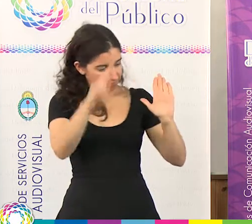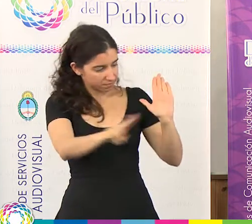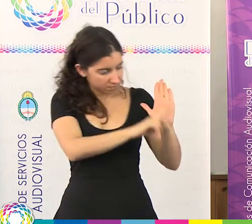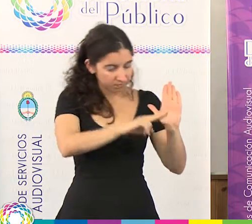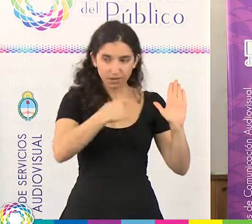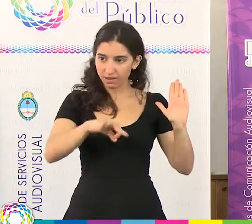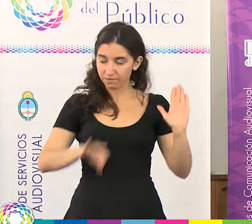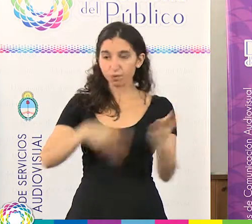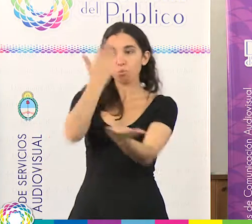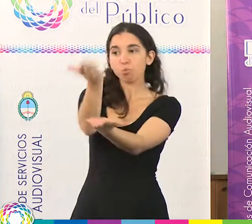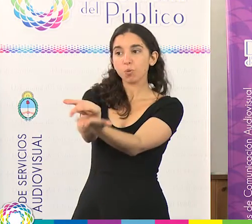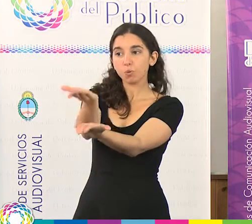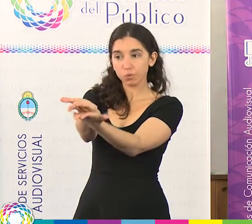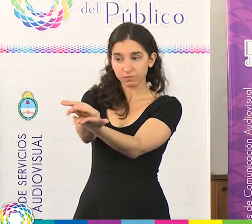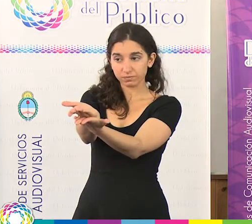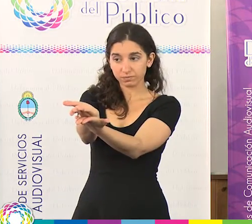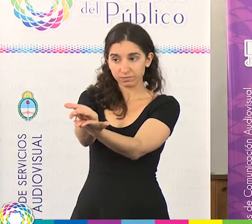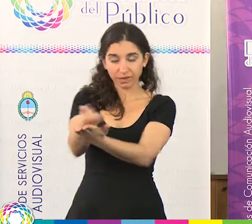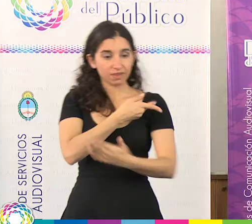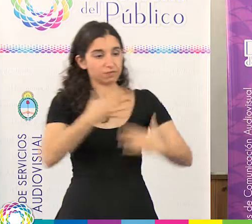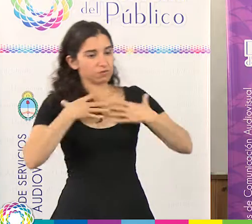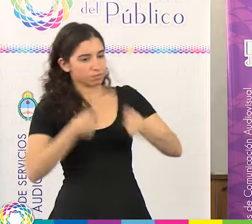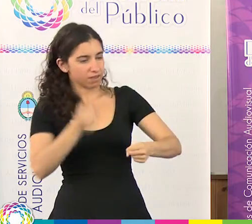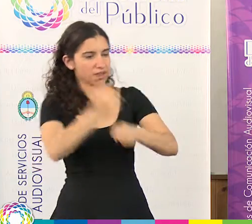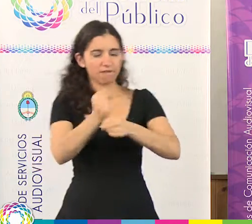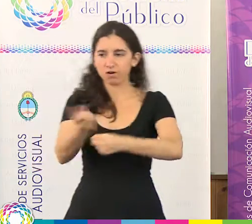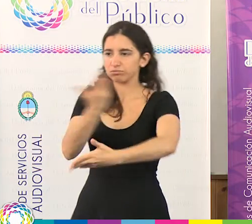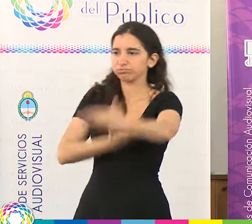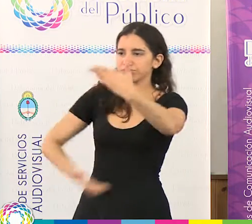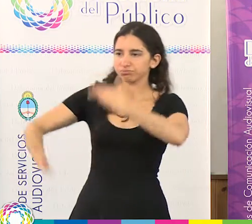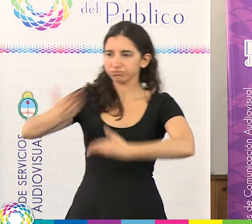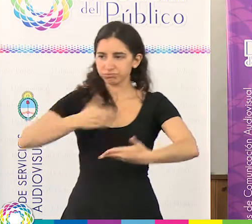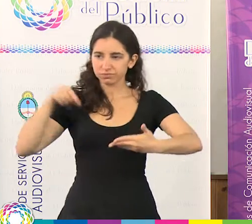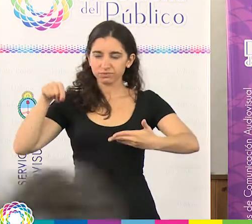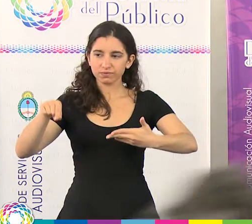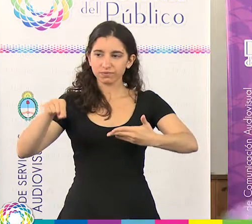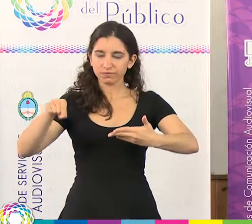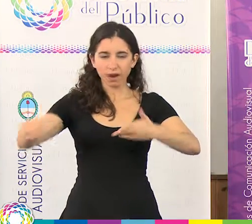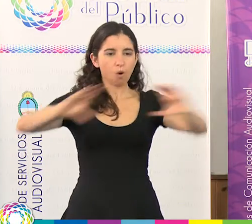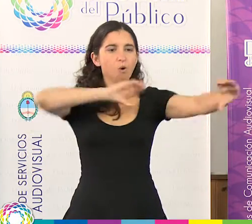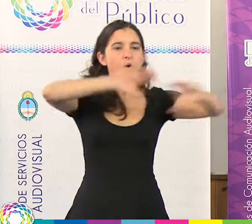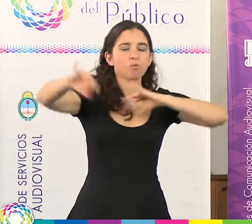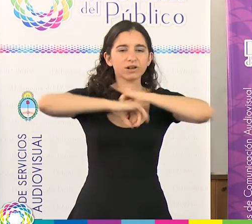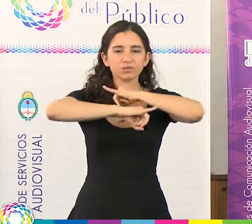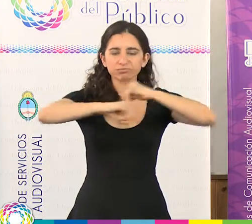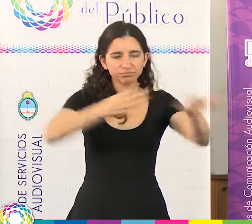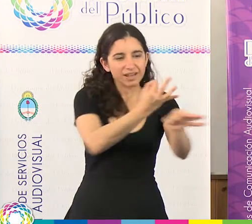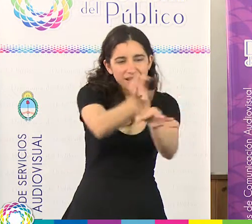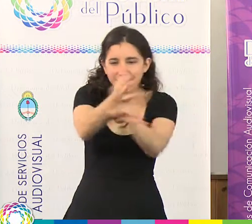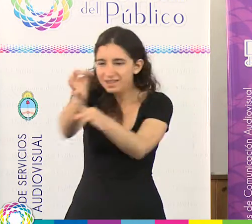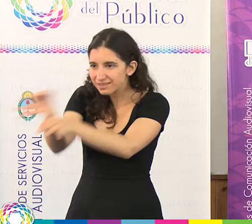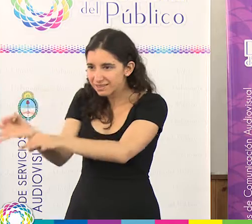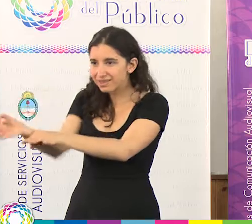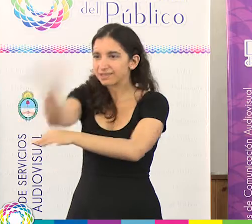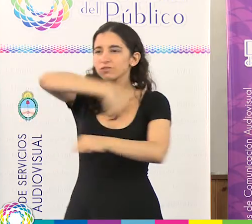propuesta trabajar en forma conjunta con la Defensoría del Público, un plan de alfabetización comunicacional con enfoque a derecho que